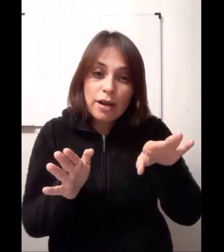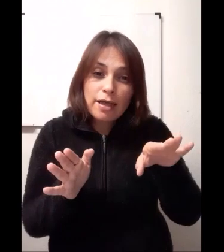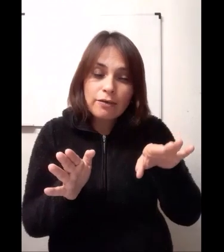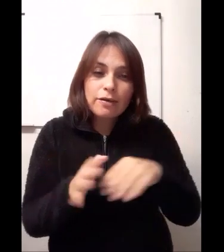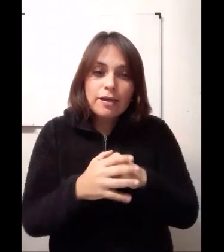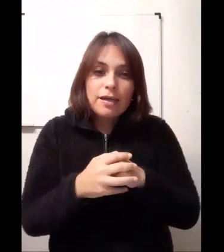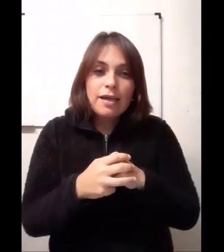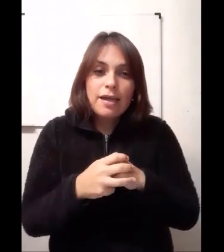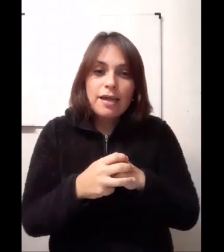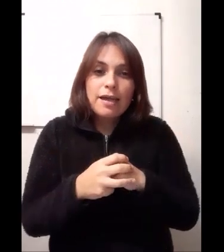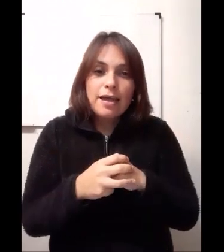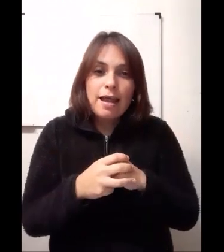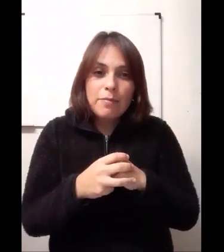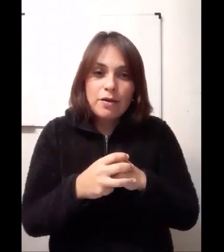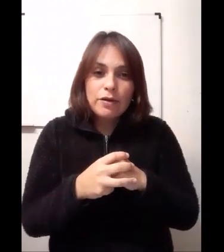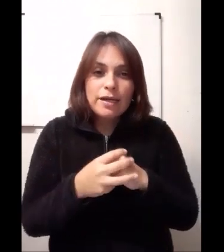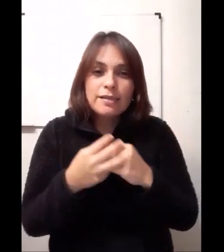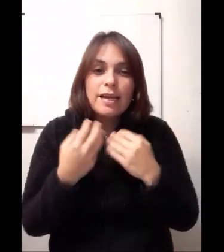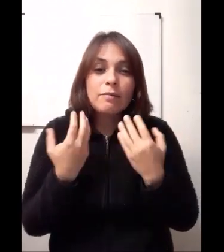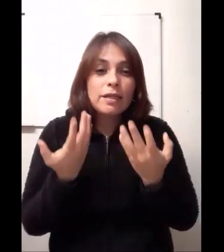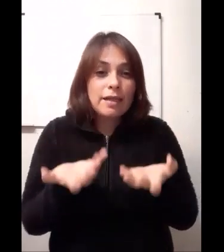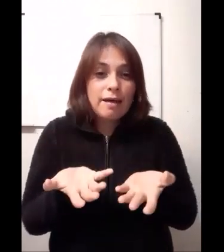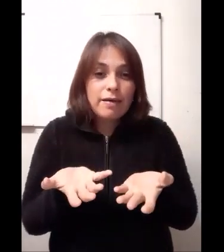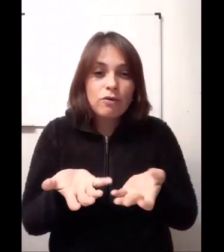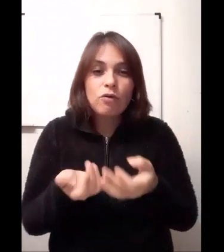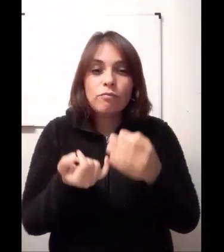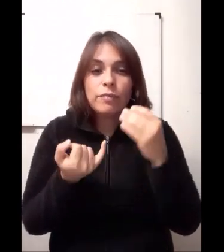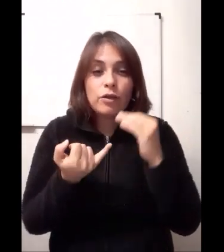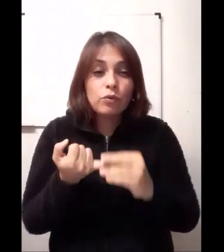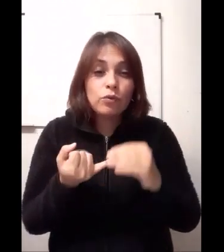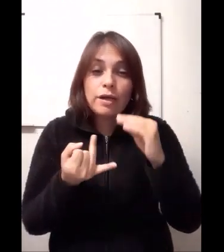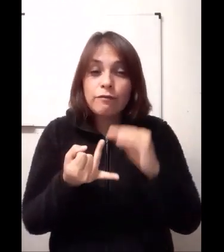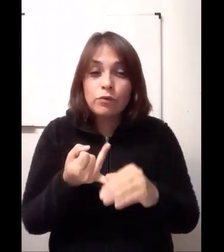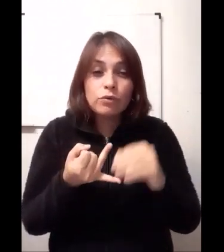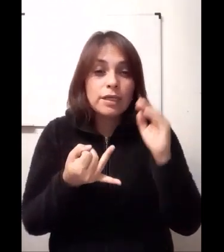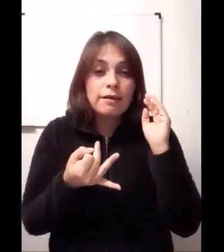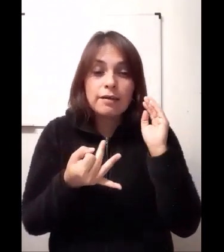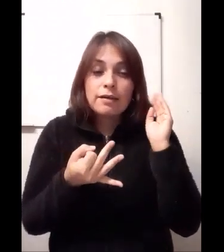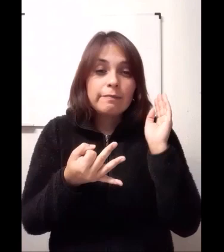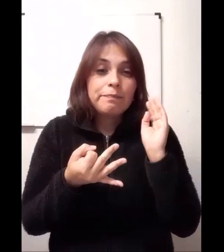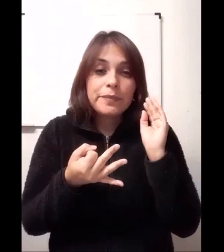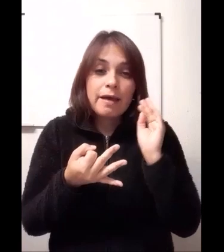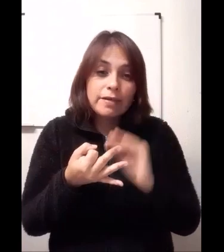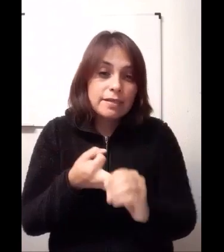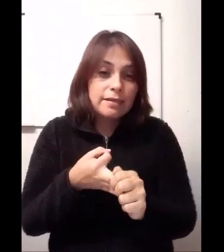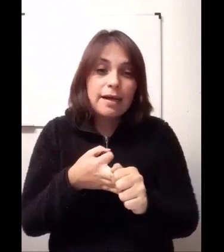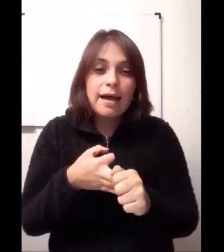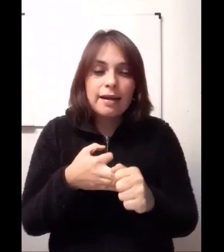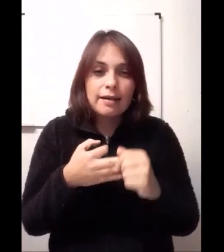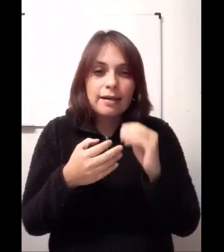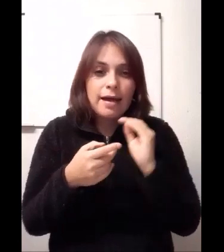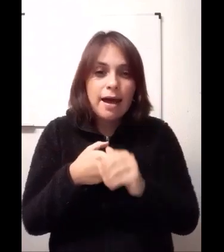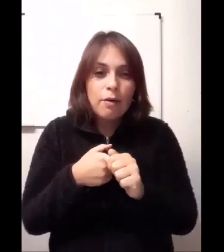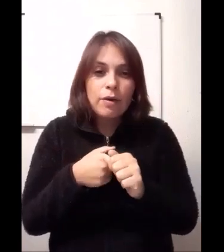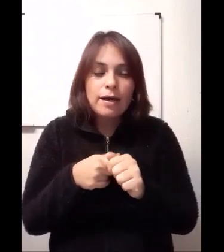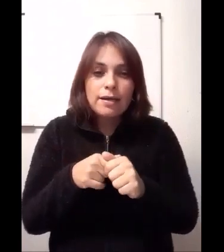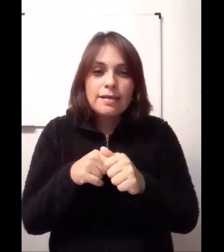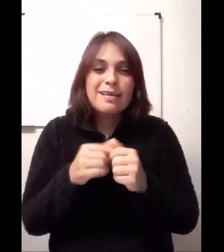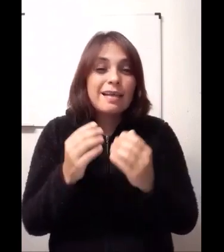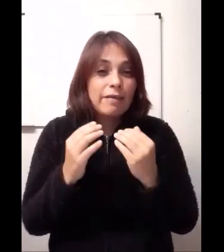lado, el amigo que se alimentaba con verdura, fruta, a veces carne, agua, se estaba